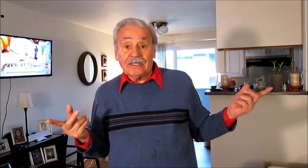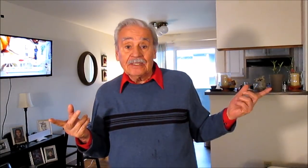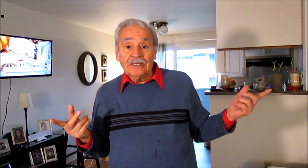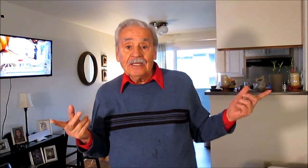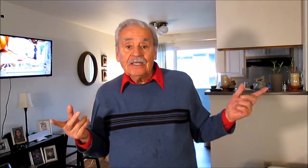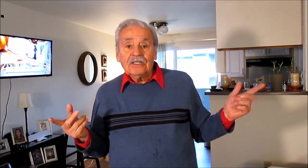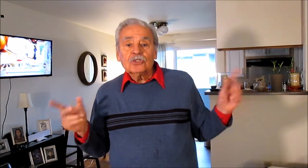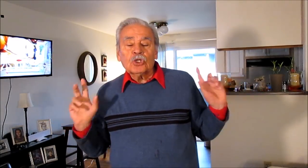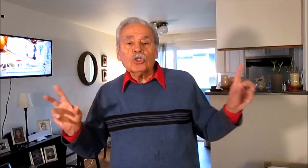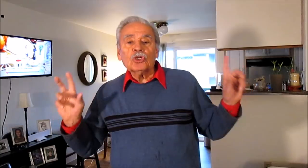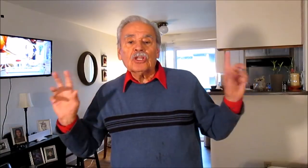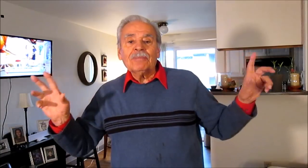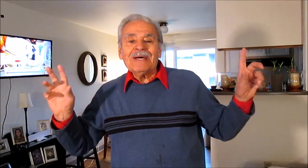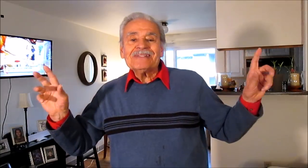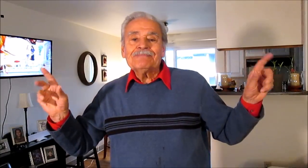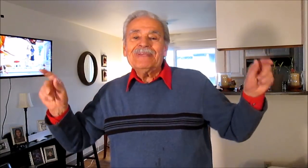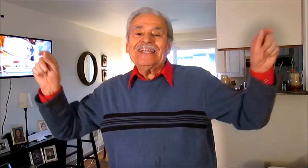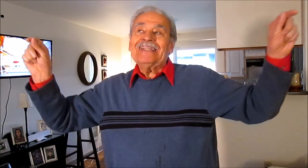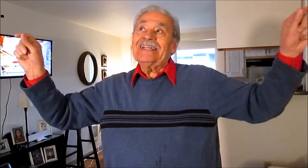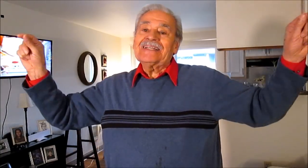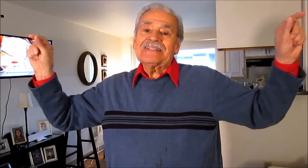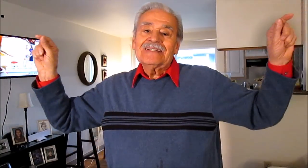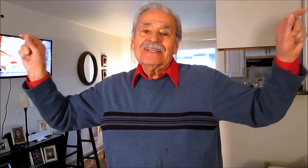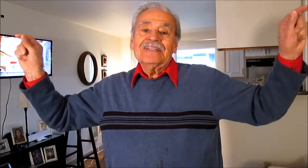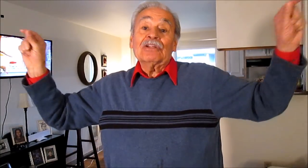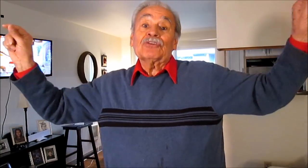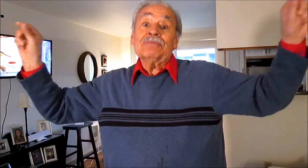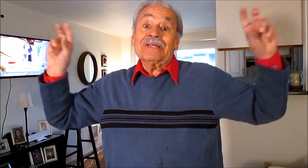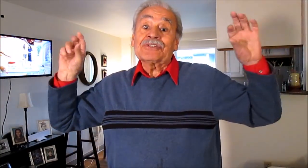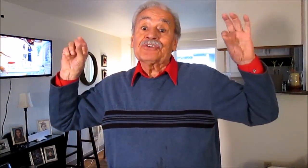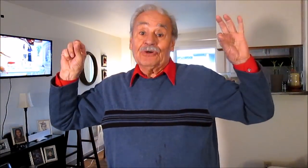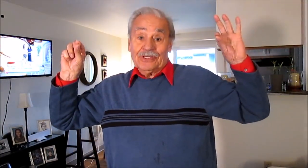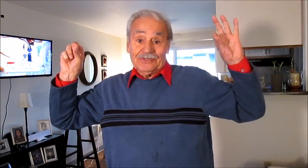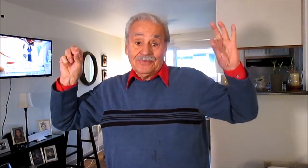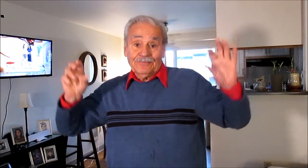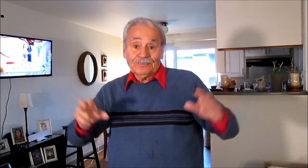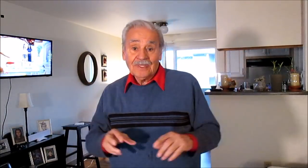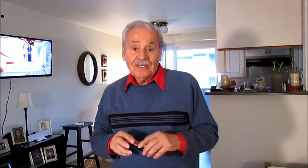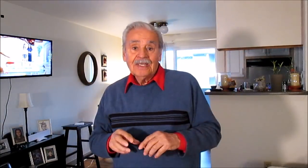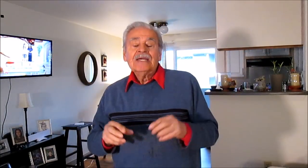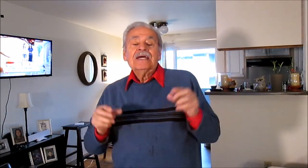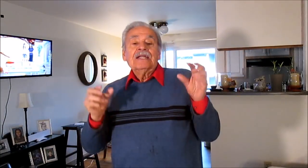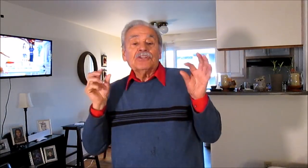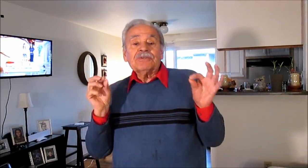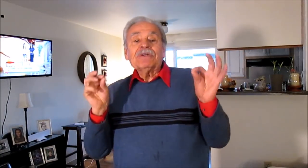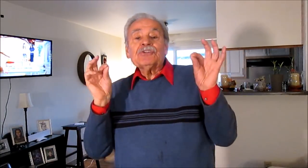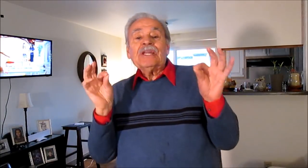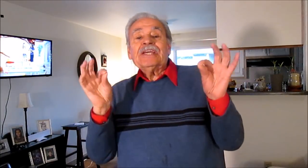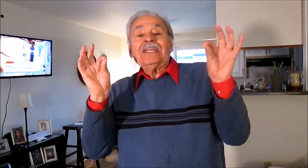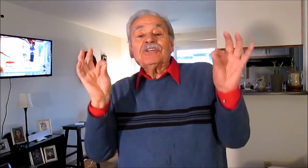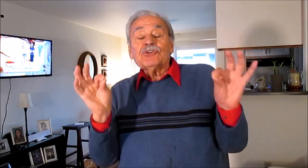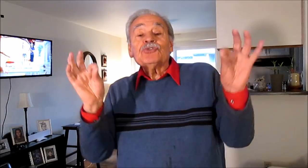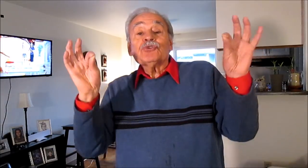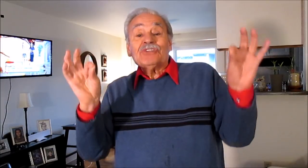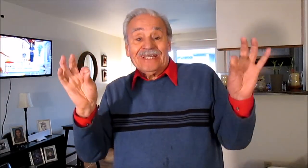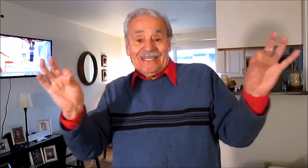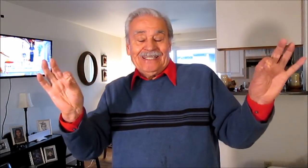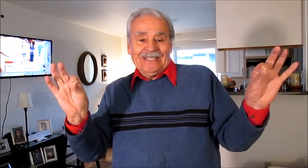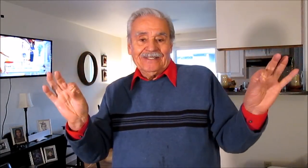todo lo demás vienen de las de los inversores los inversores ¿quiénes son sus agentes